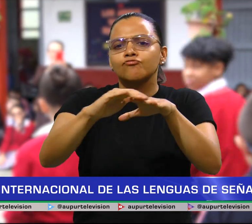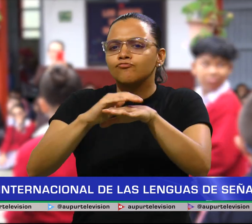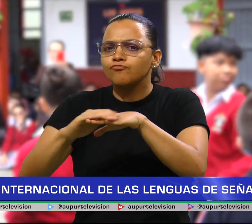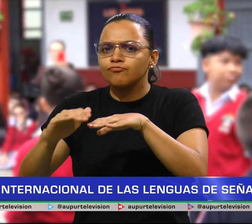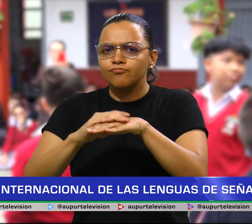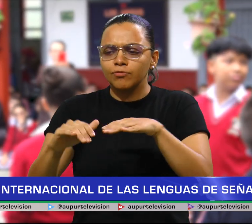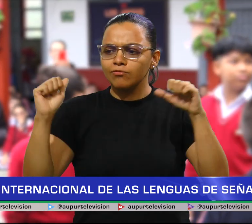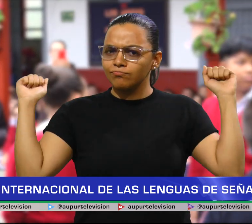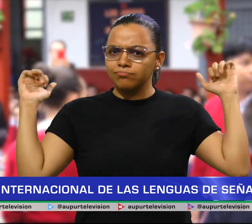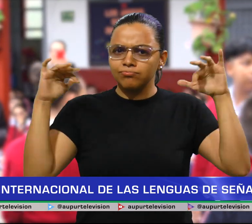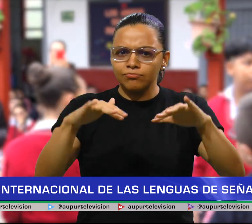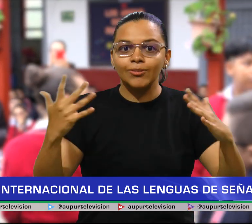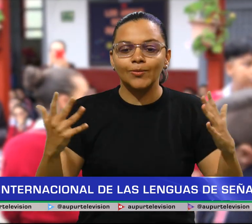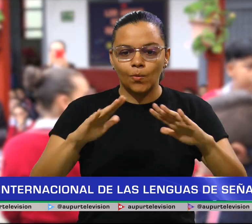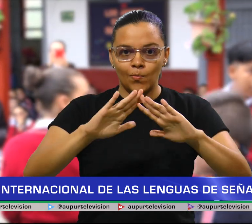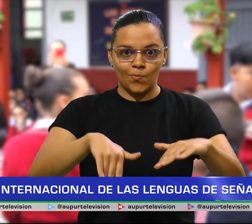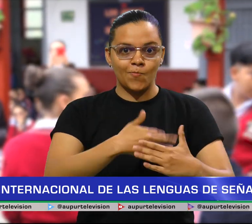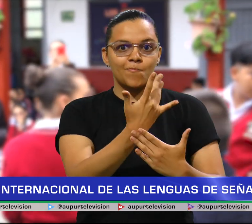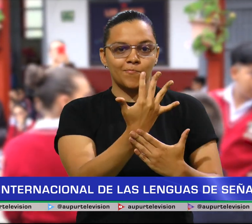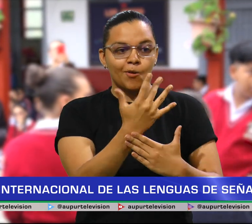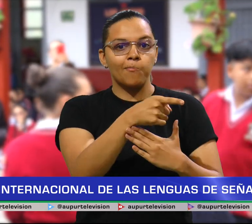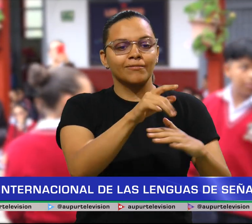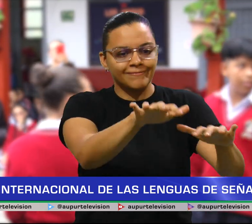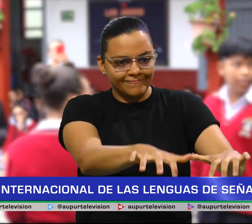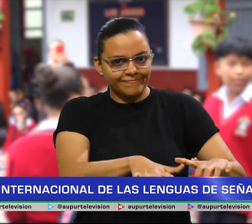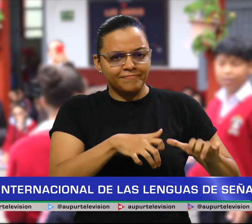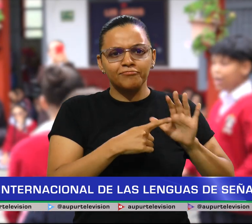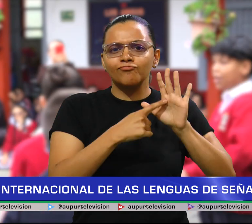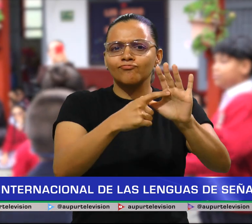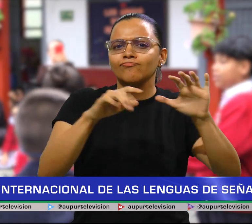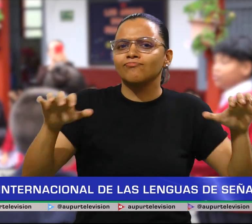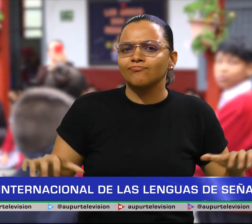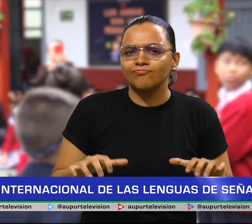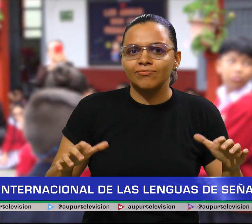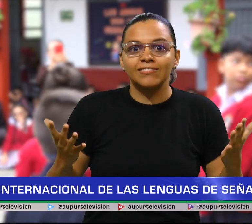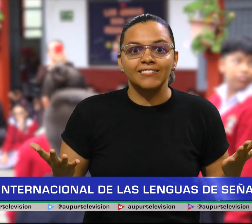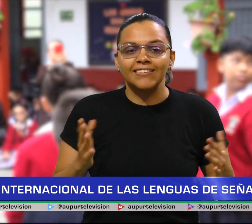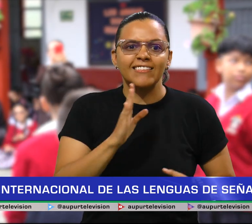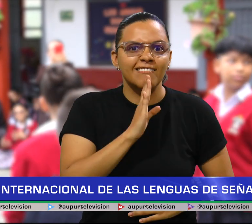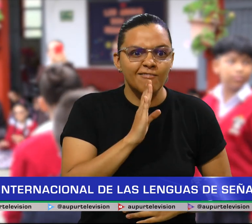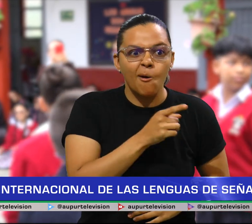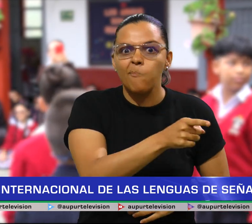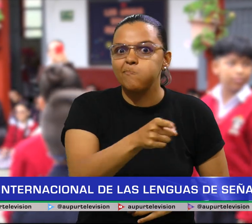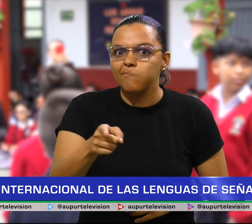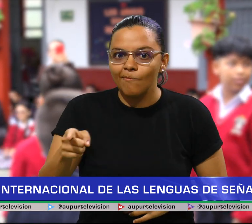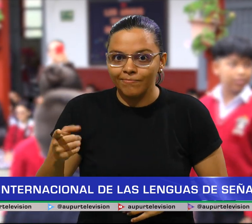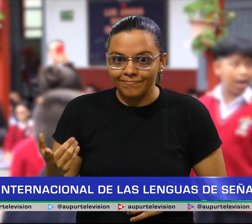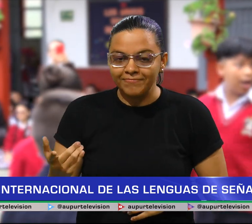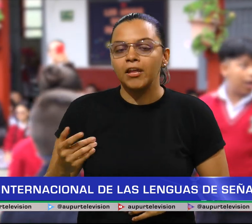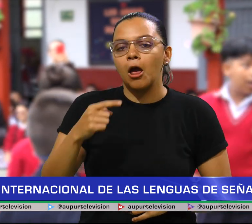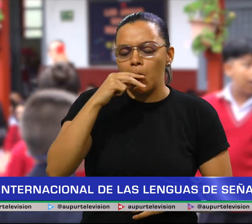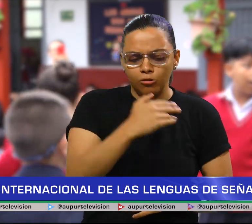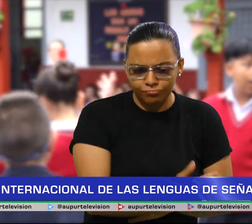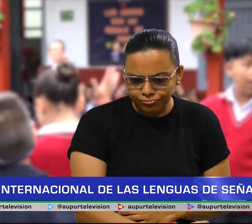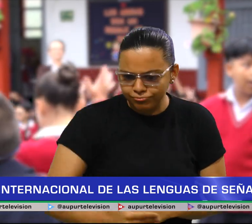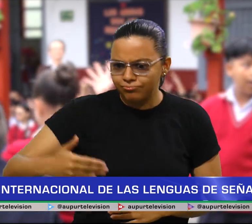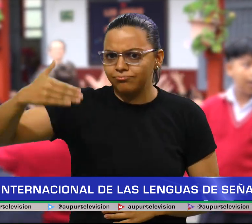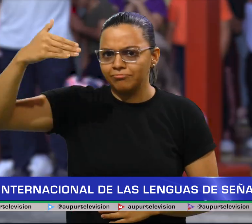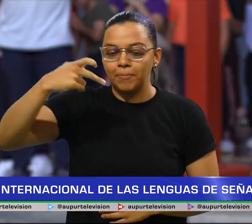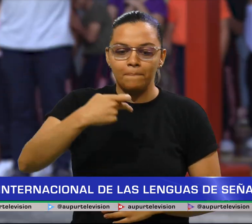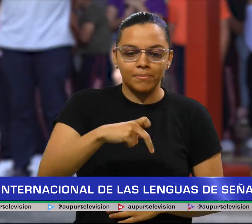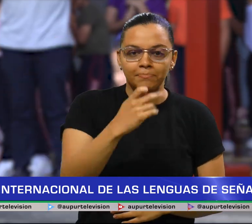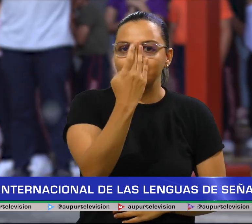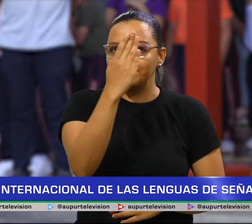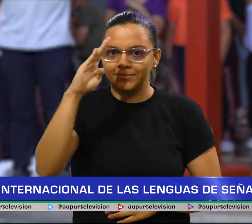y a la Lengua de Señas Colombiana. Quiero invitar a todos en la Escuela Normal a participar en el acto cívico con los